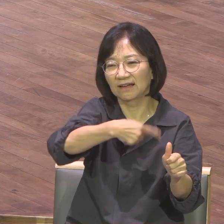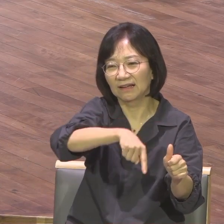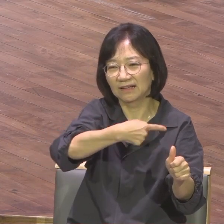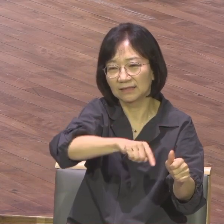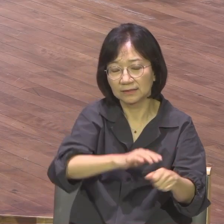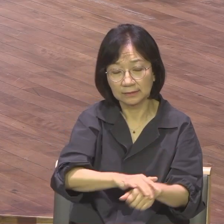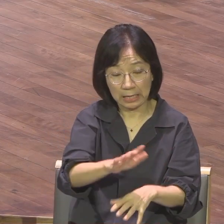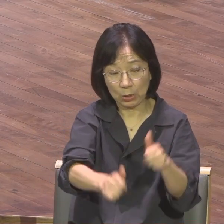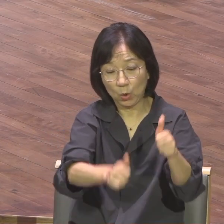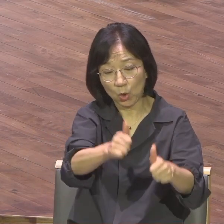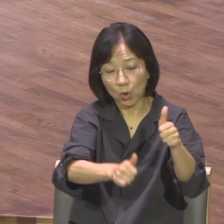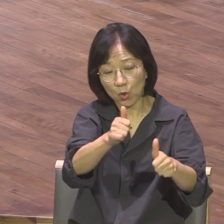공부까지 시킵니다